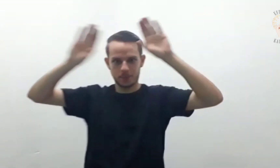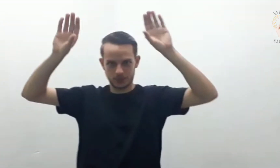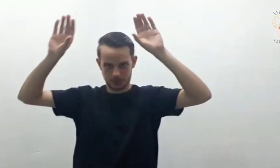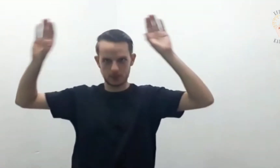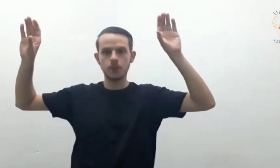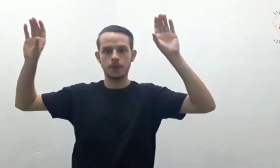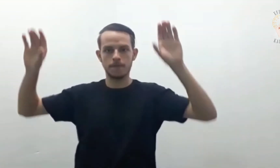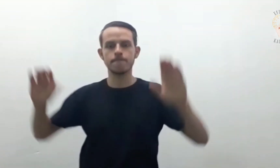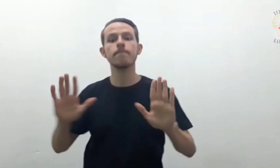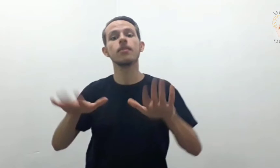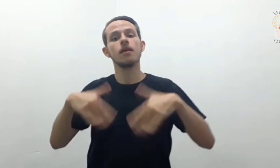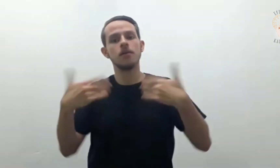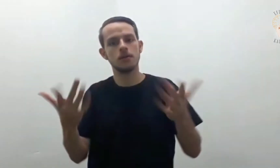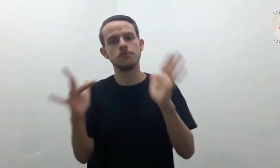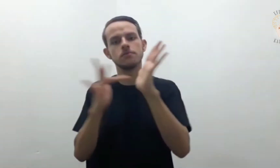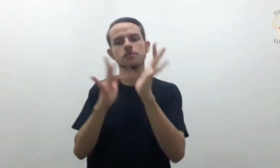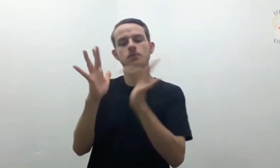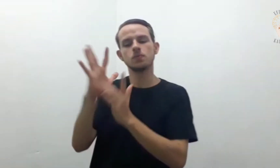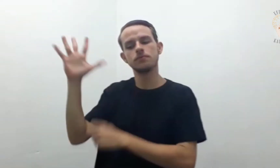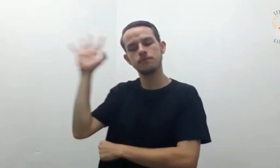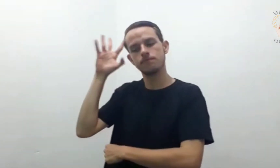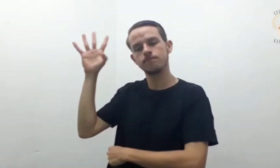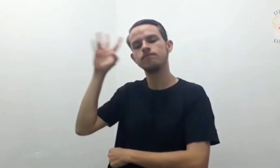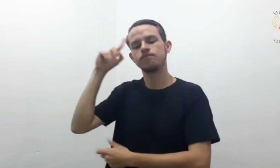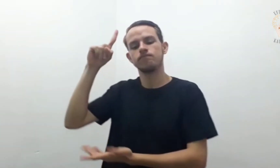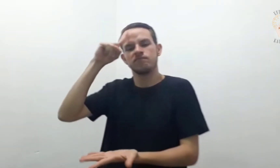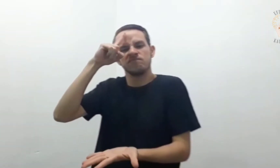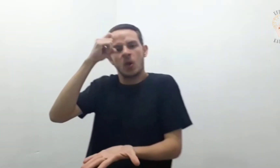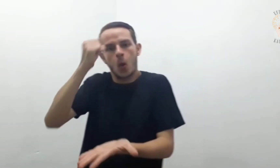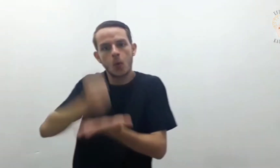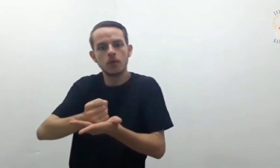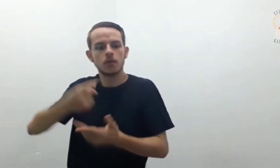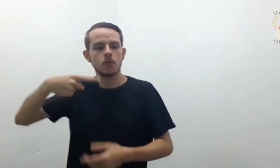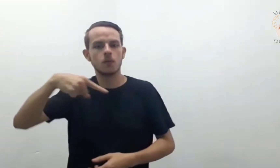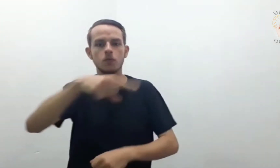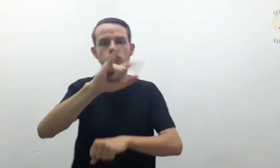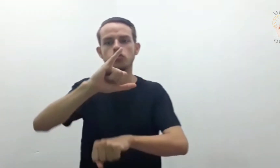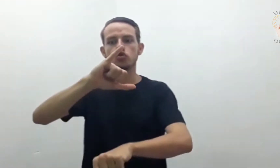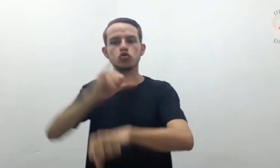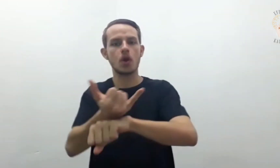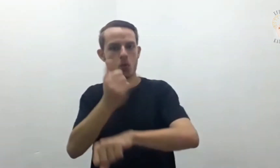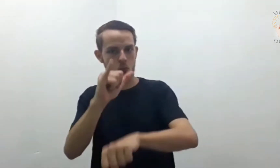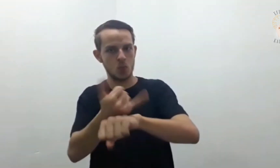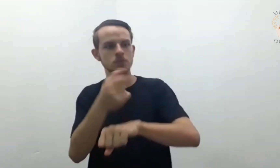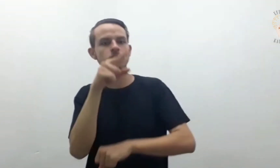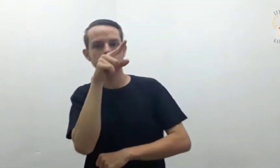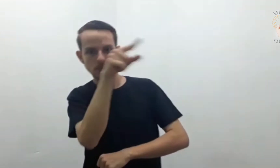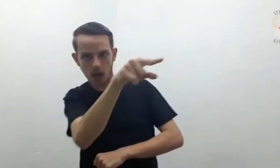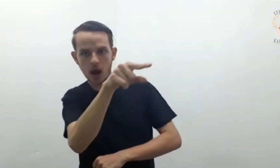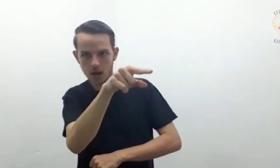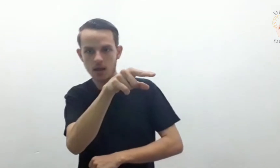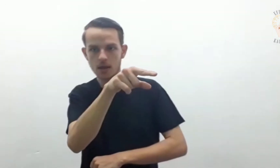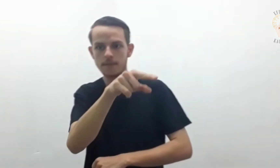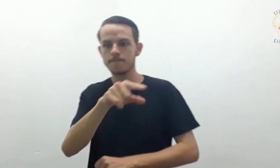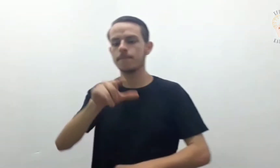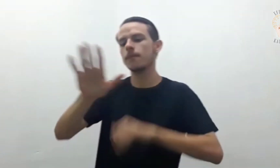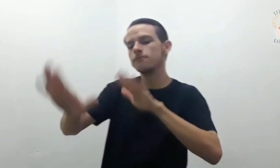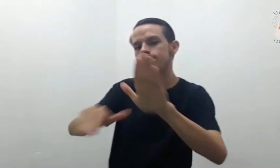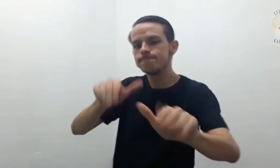Então, ele tomou a firme decisão de partir para Jerusalém e enviou mensageiros à sua